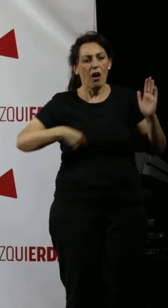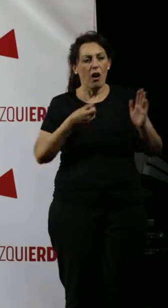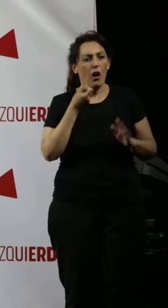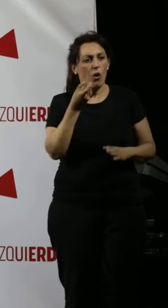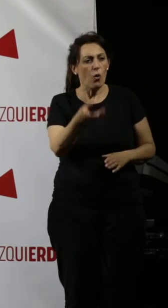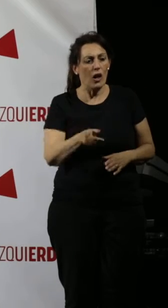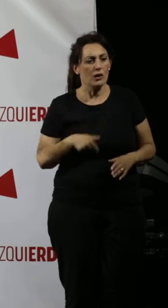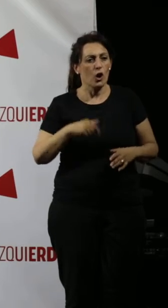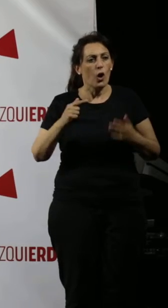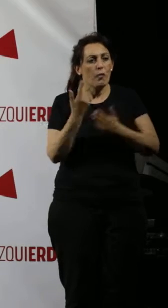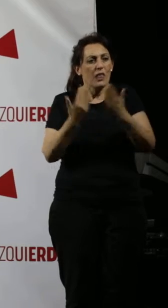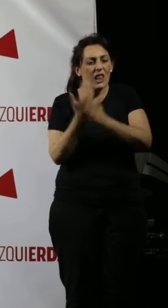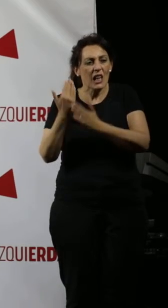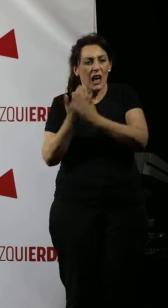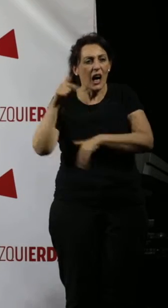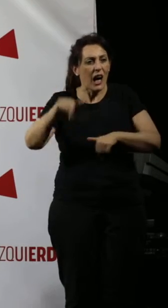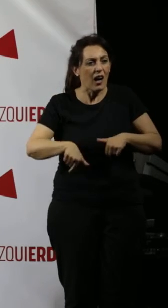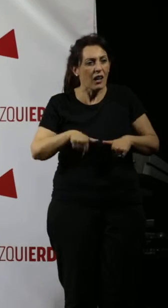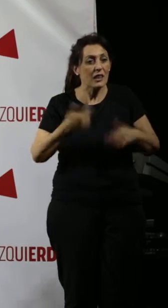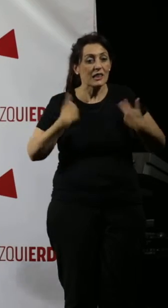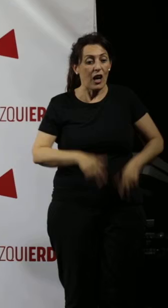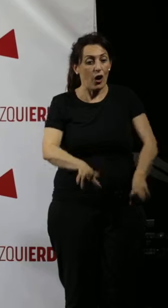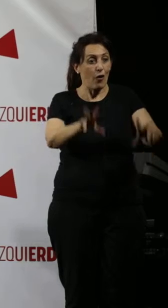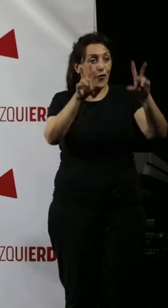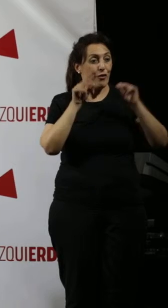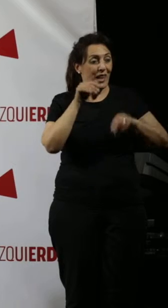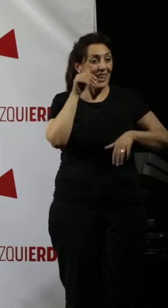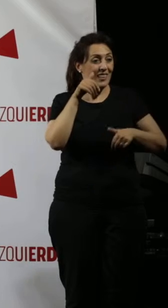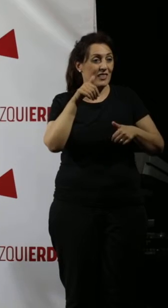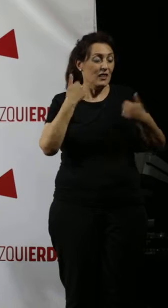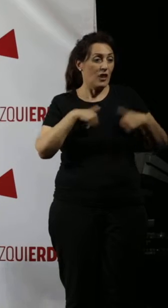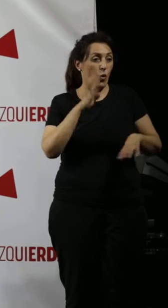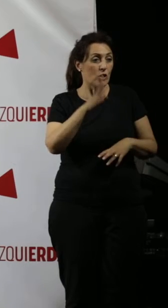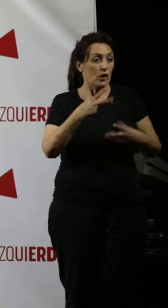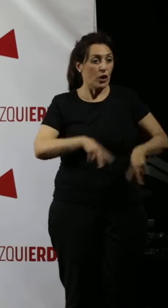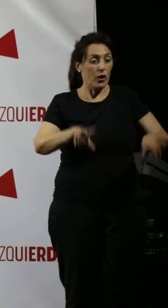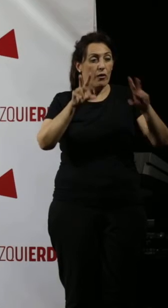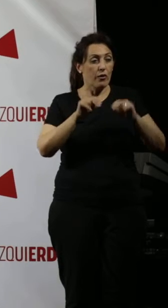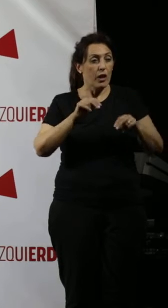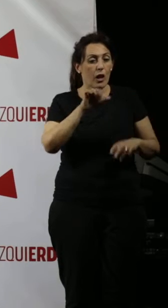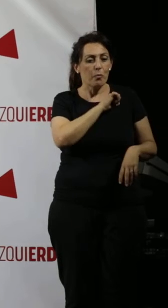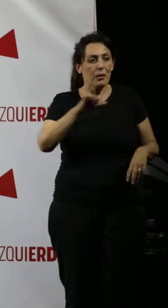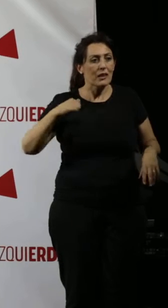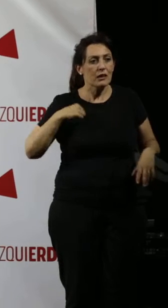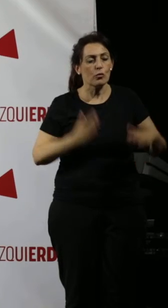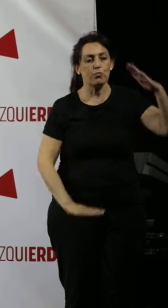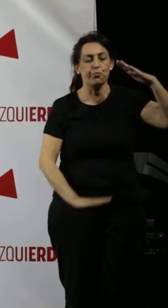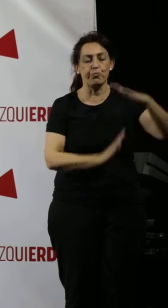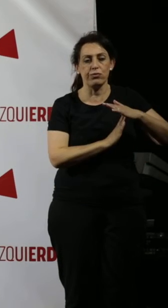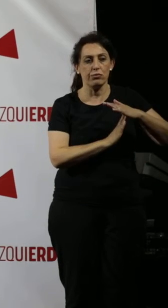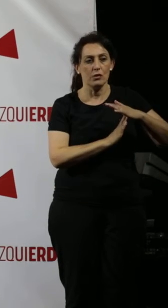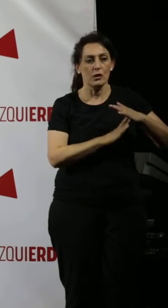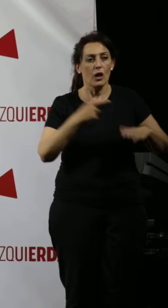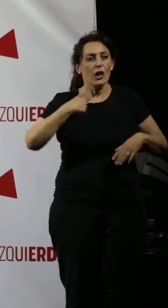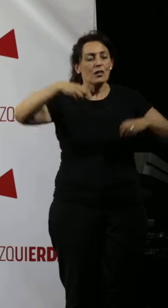ahí tenemos en los primeros días de esta legislatura que acaba cuando se paralizó la privatización de la empresa del